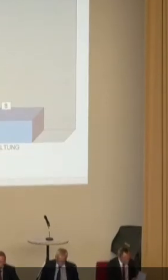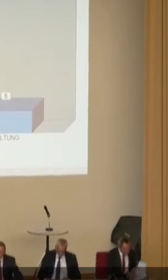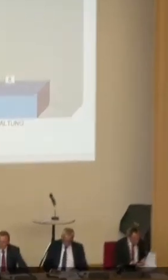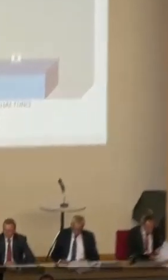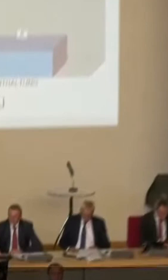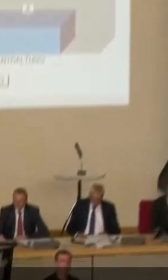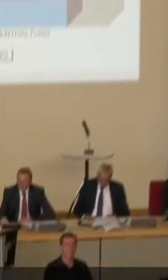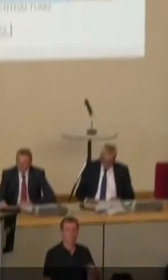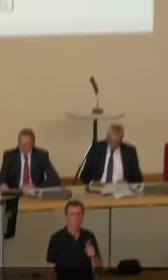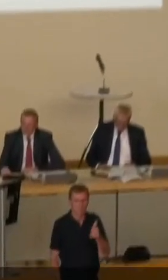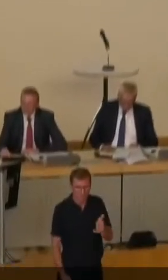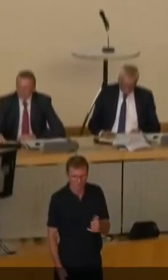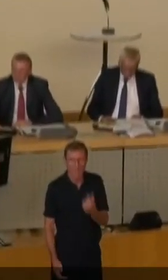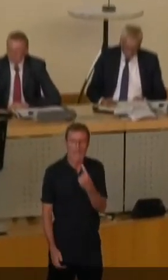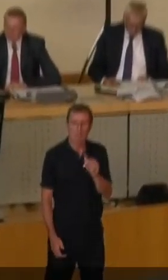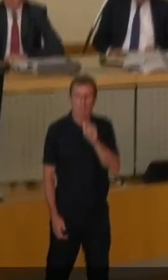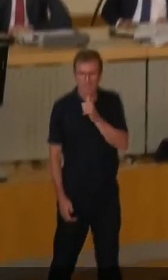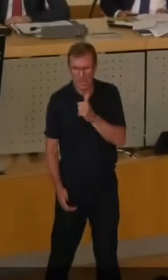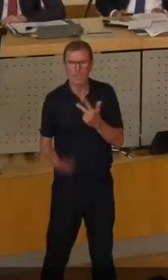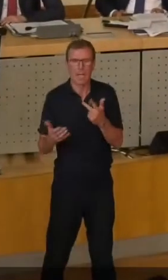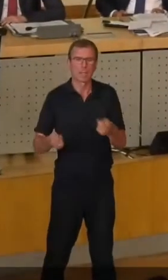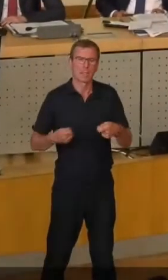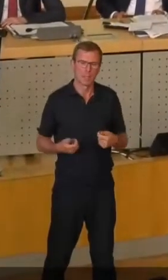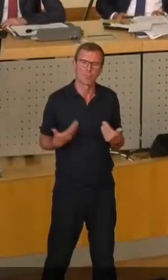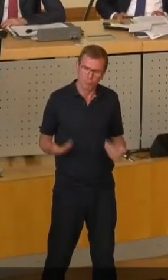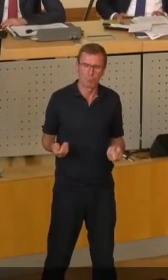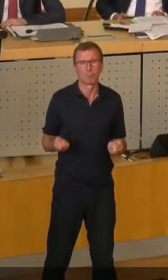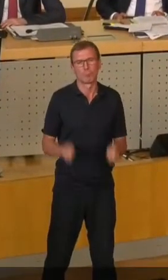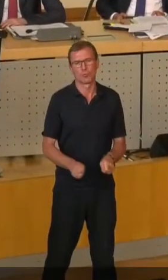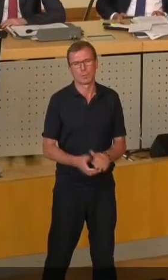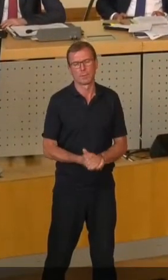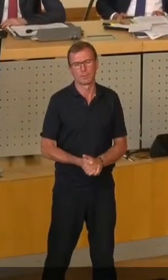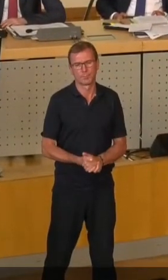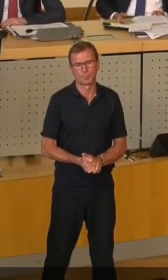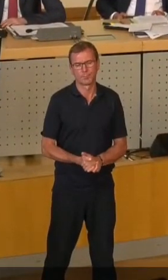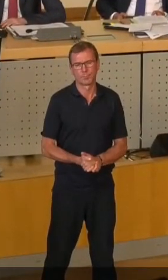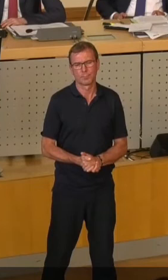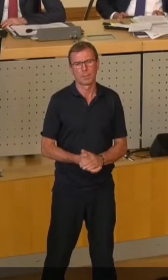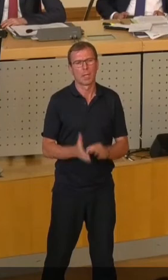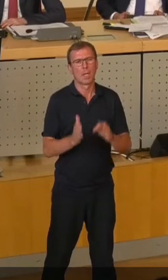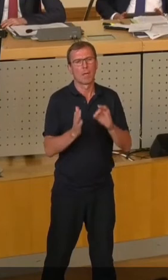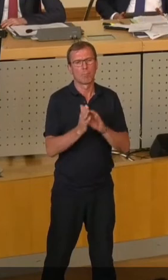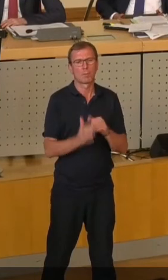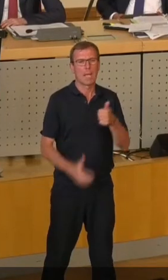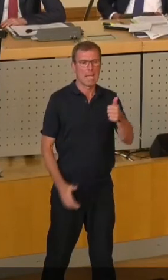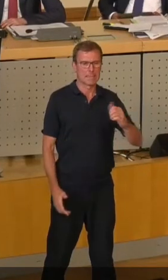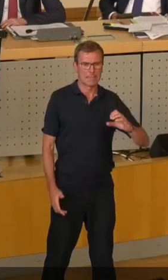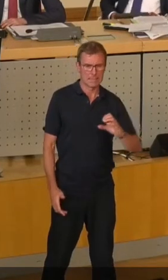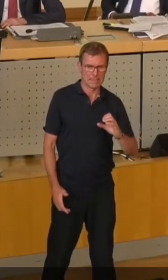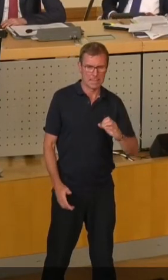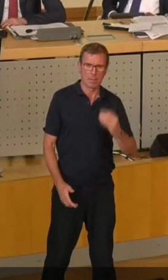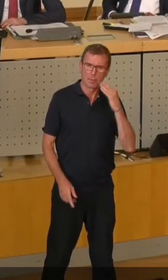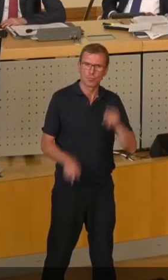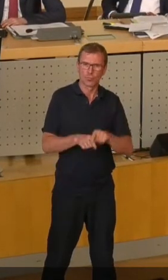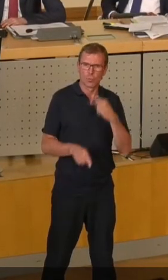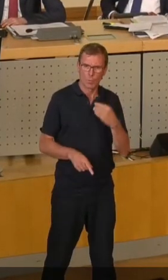58 Ja, Stimmen, eine Nein, acht Enthaltungen. So beschlossen. Wir kommen zum Punkt 1c. hier zustimmen möchte,